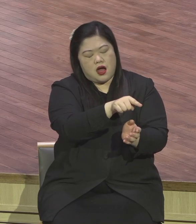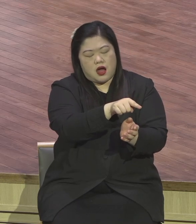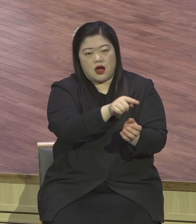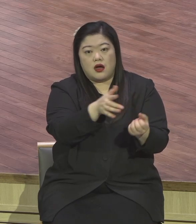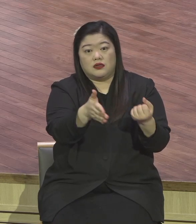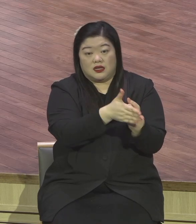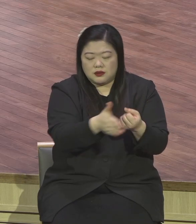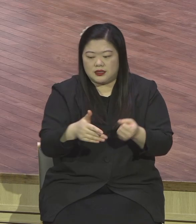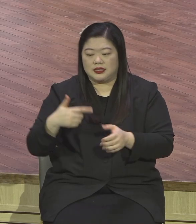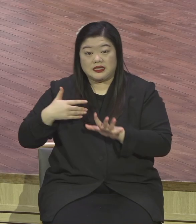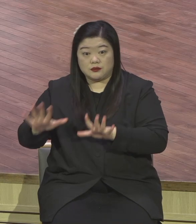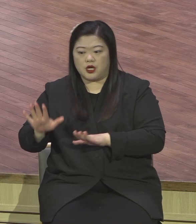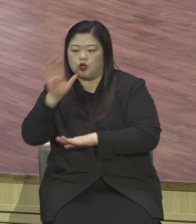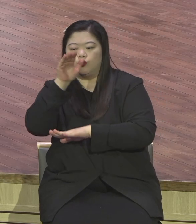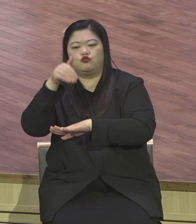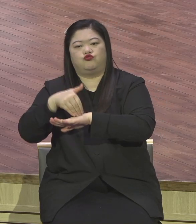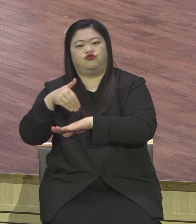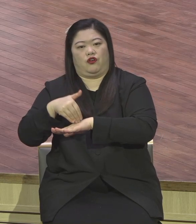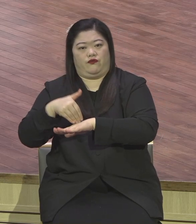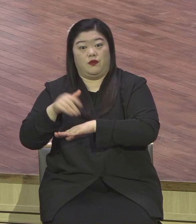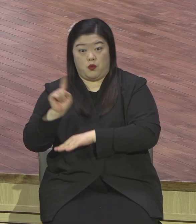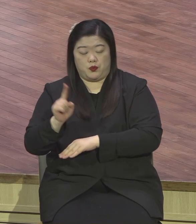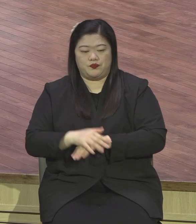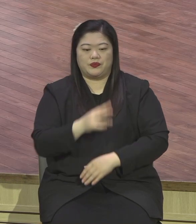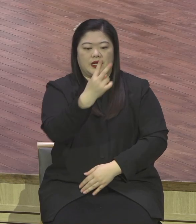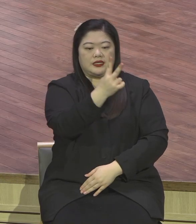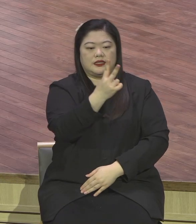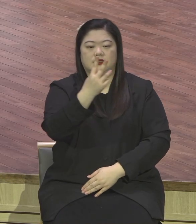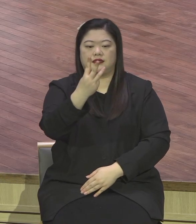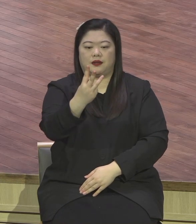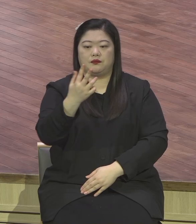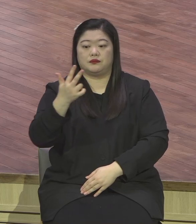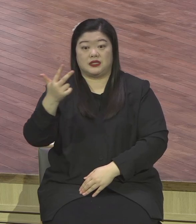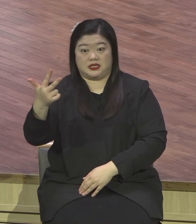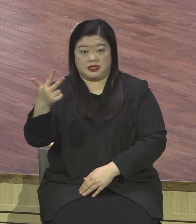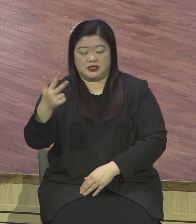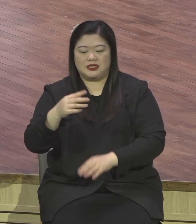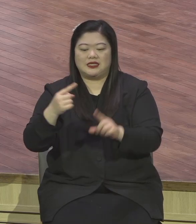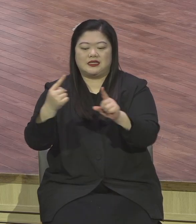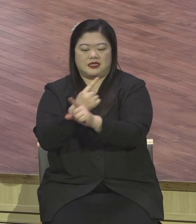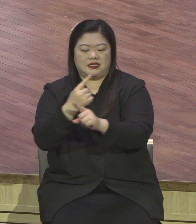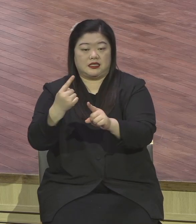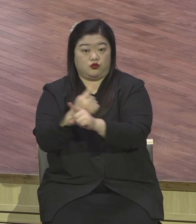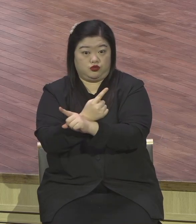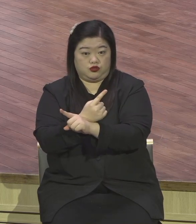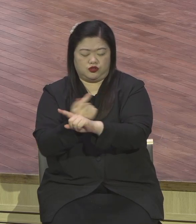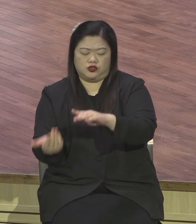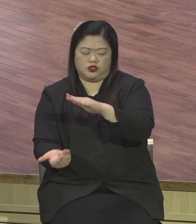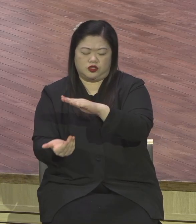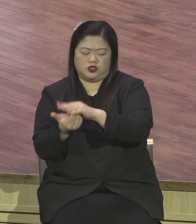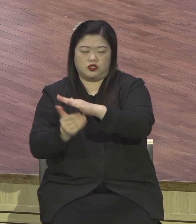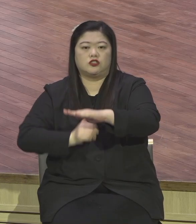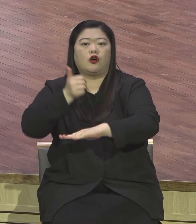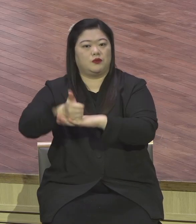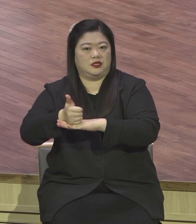그 방향이 237 치유 섬이십니다. 237 빈 곳 버려진 곳 대양 이만 곳에